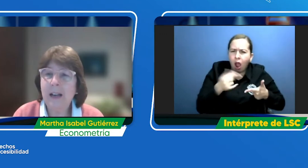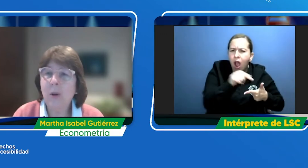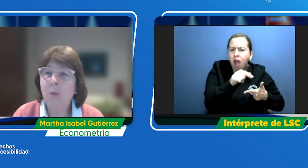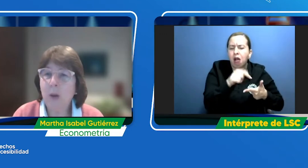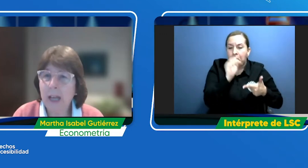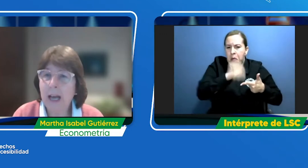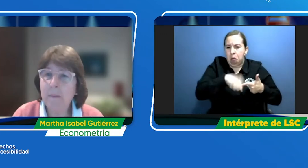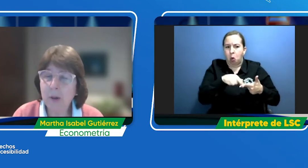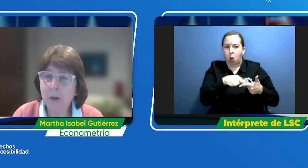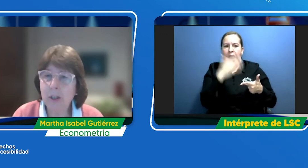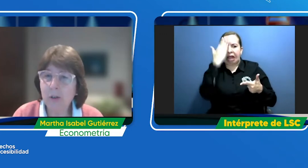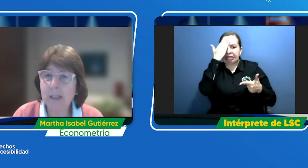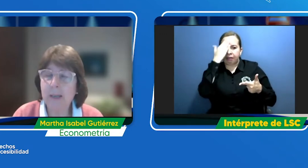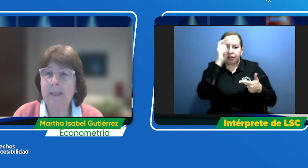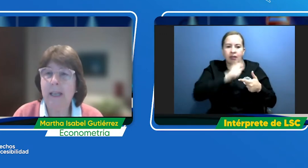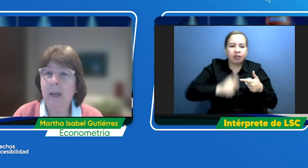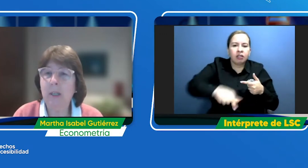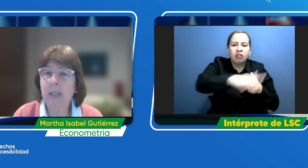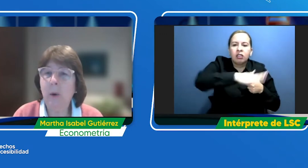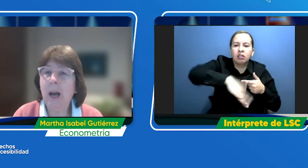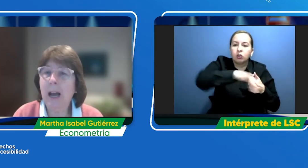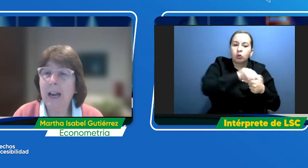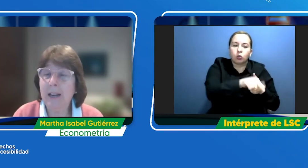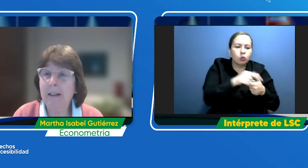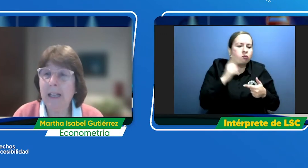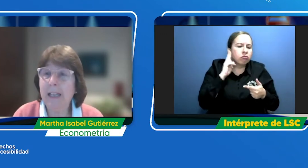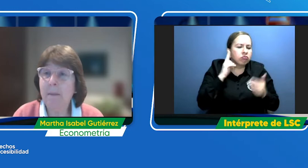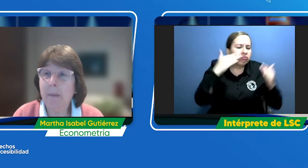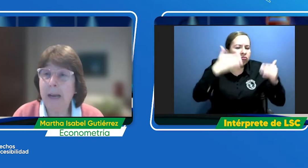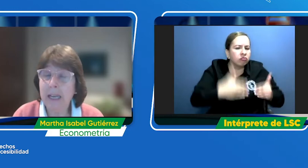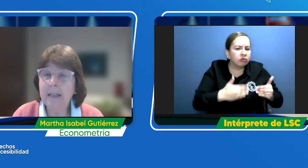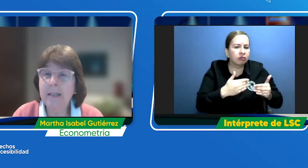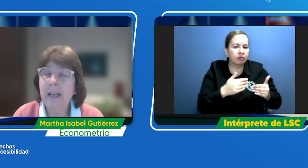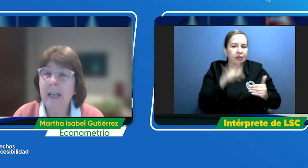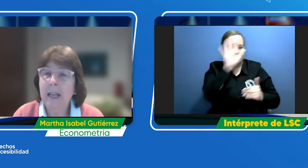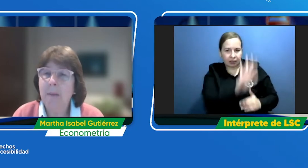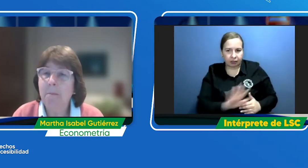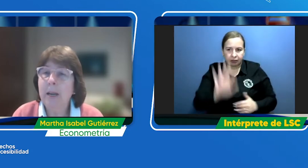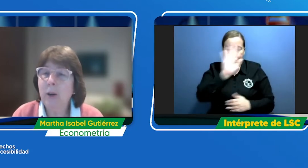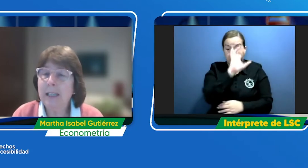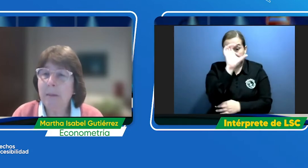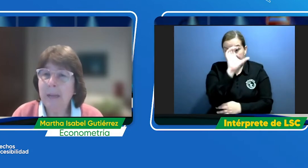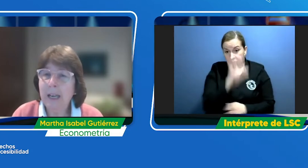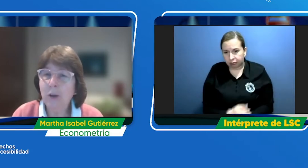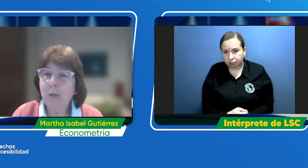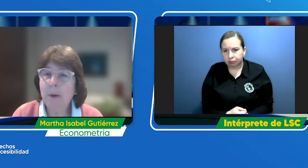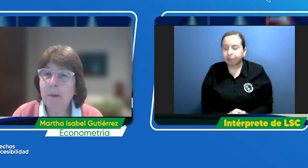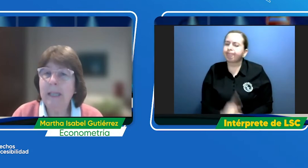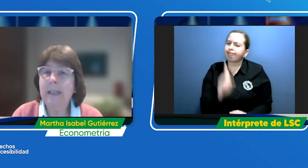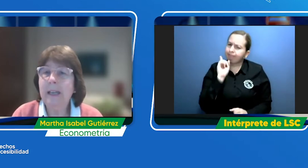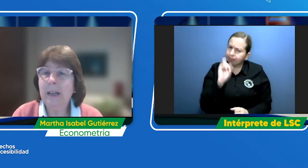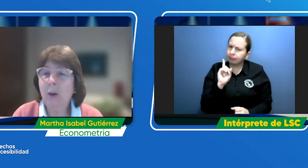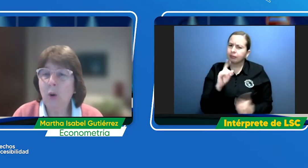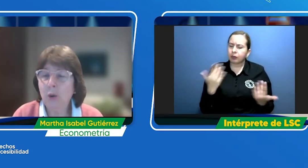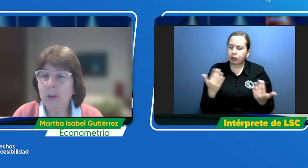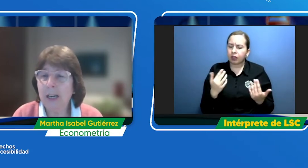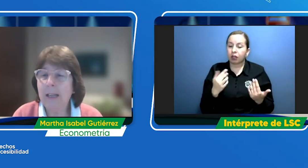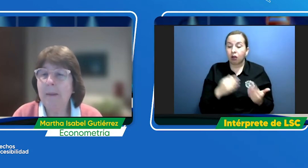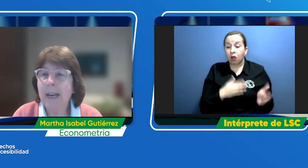comunidad de personas con discapacidad auditiva a nivel del país pero que también nos permite conocer de manera